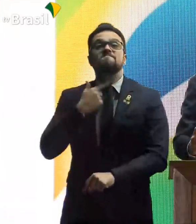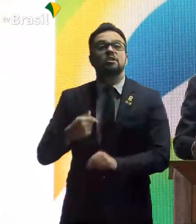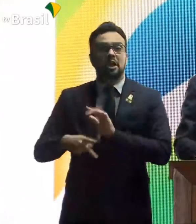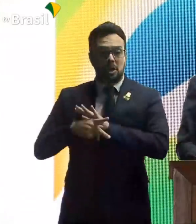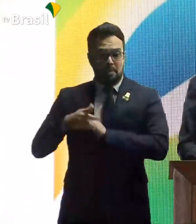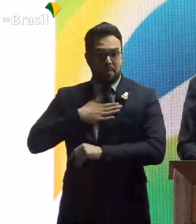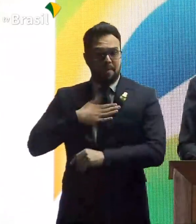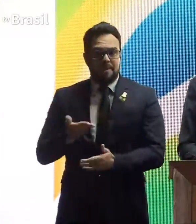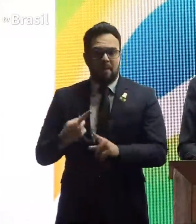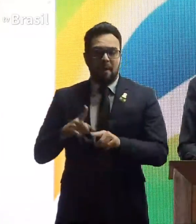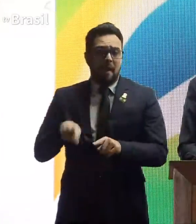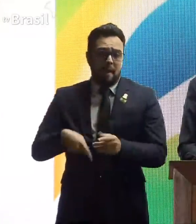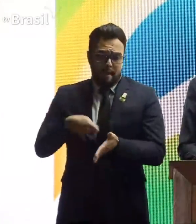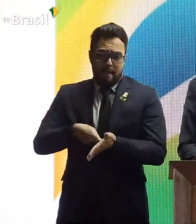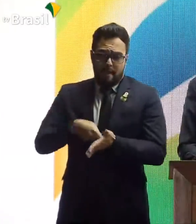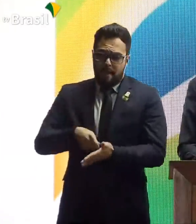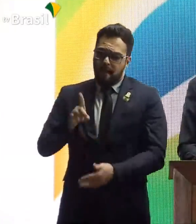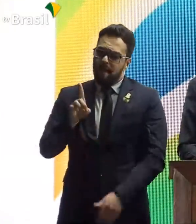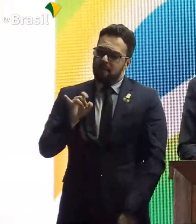Aí seria ditadura.